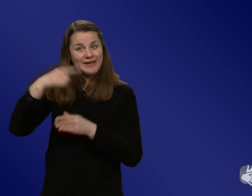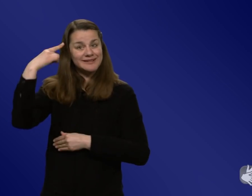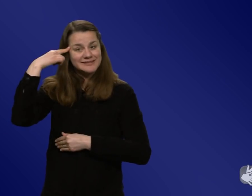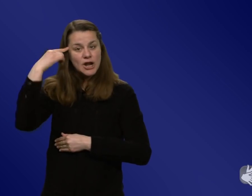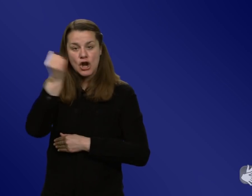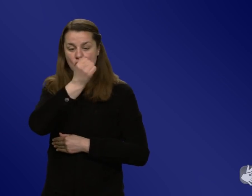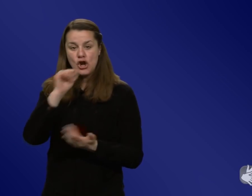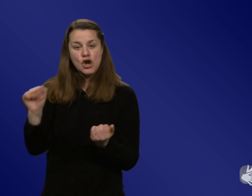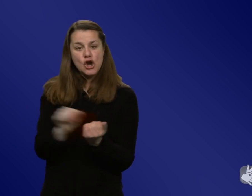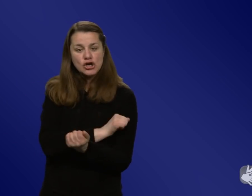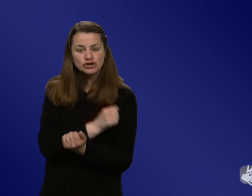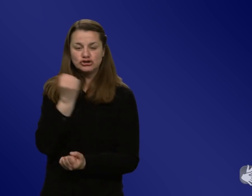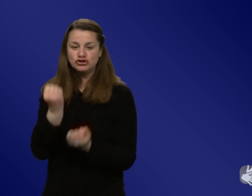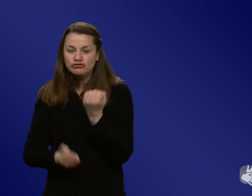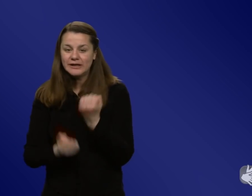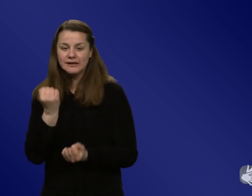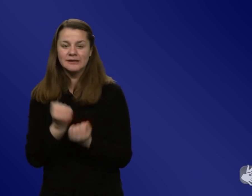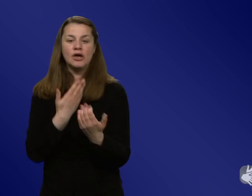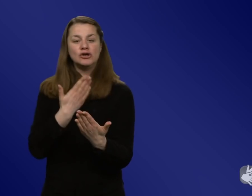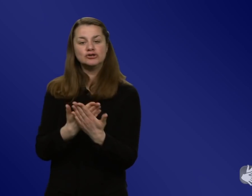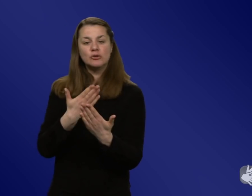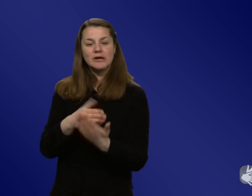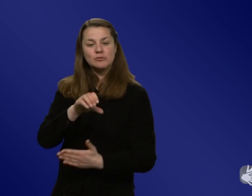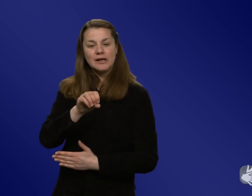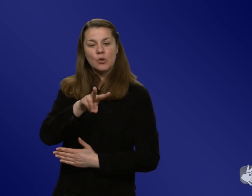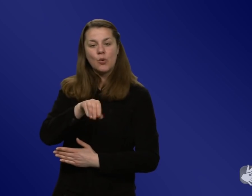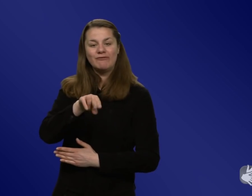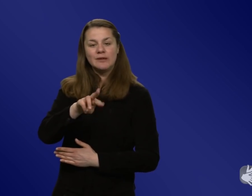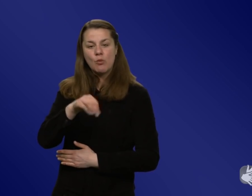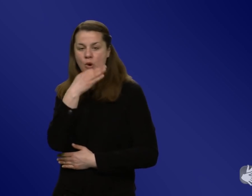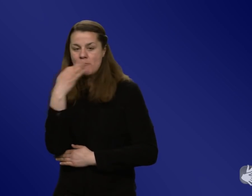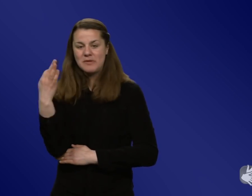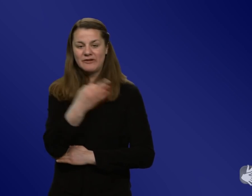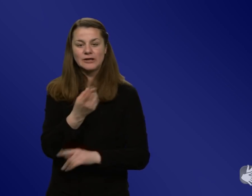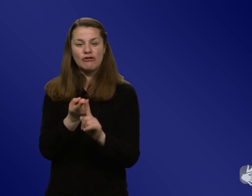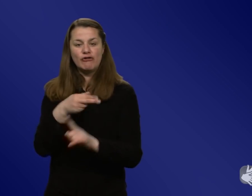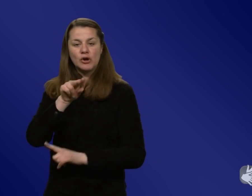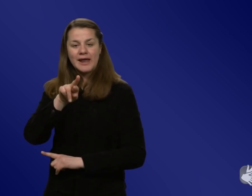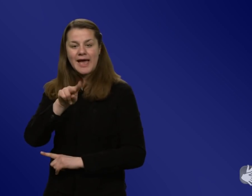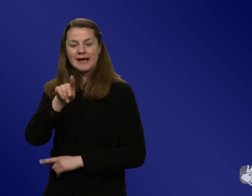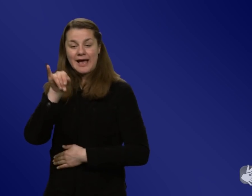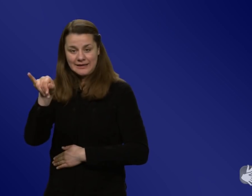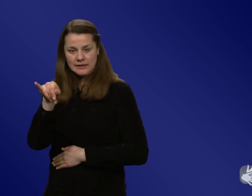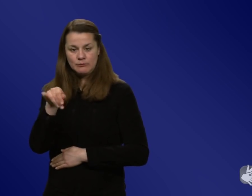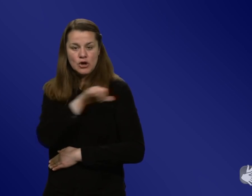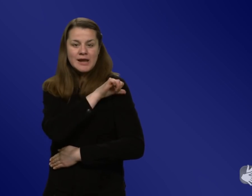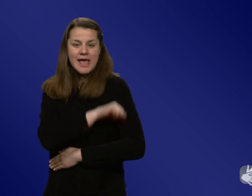denke zum Beispiel an die Covimo-Befragung des Robert-Koch-Instituts, also das Impfmonitoring. Und da ist dokumentiert, dass fast die Hälfte der